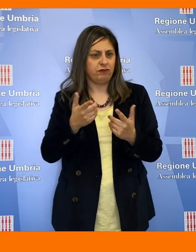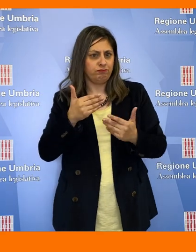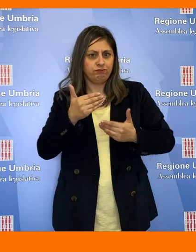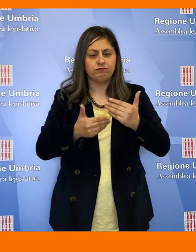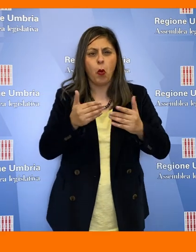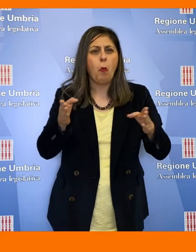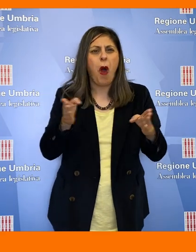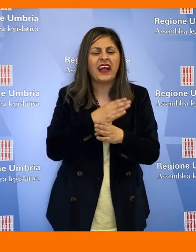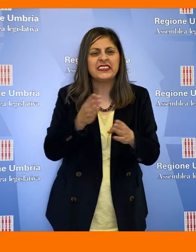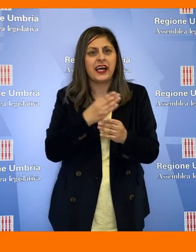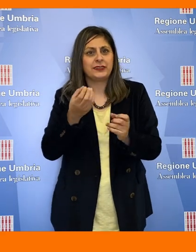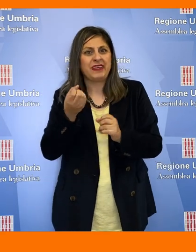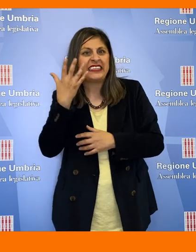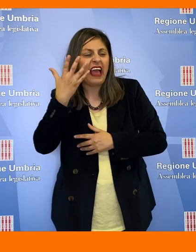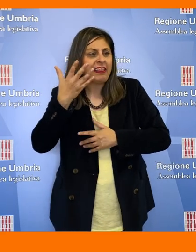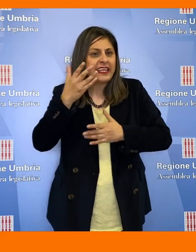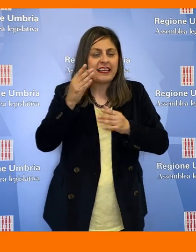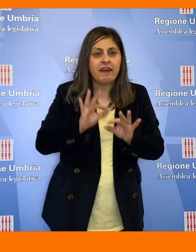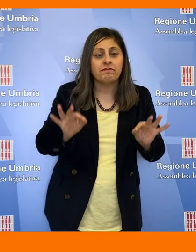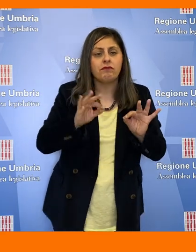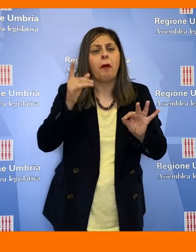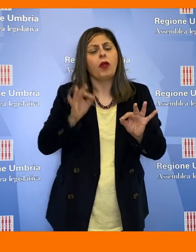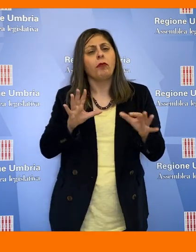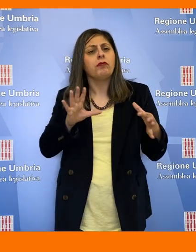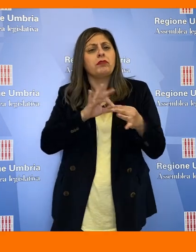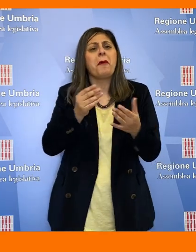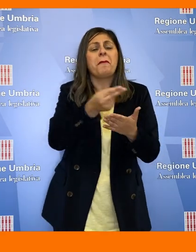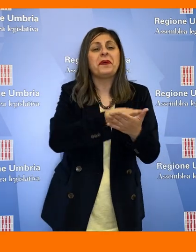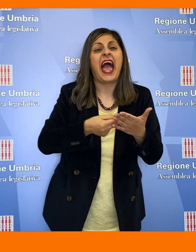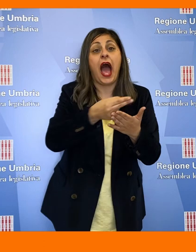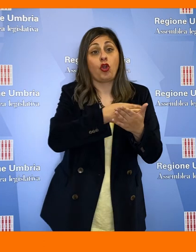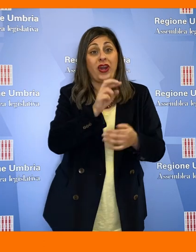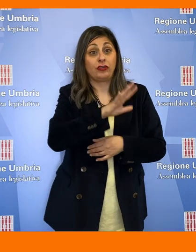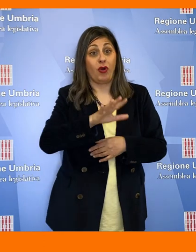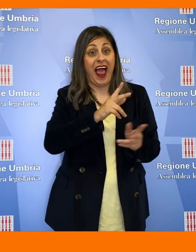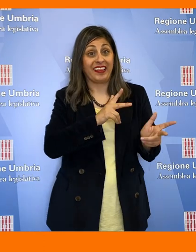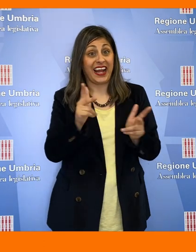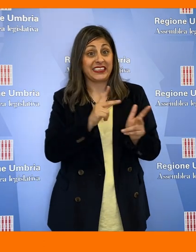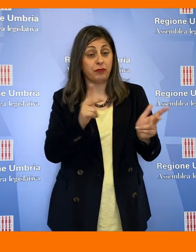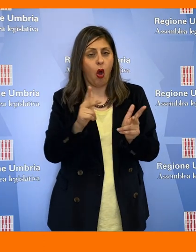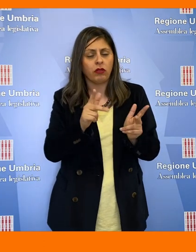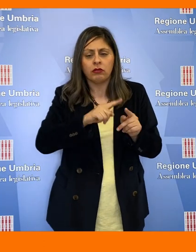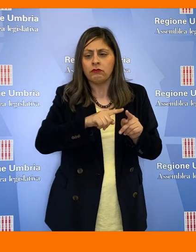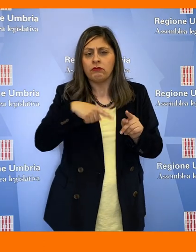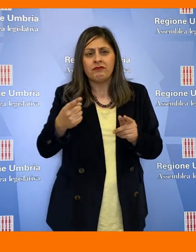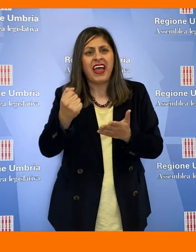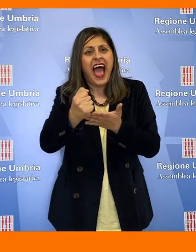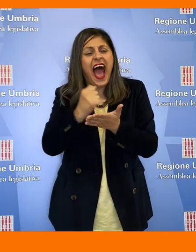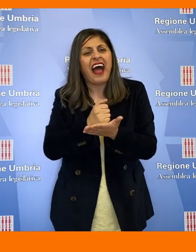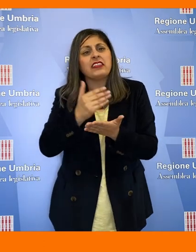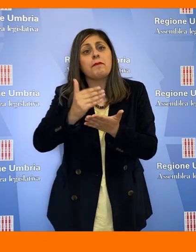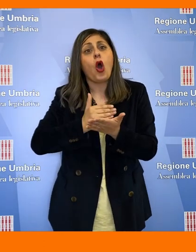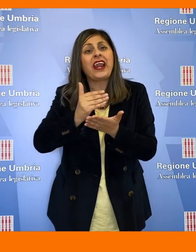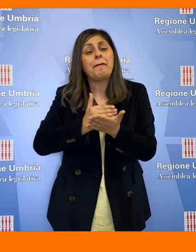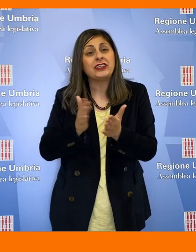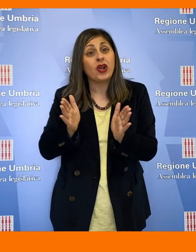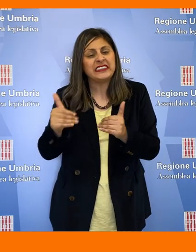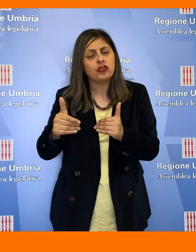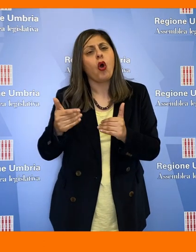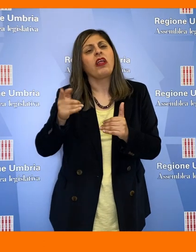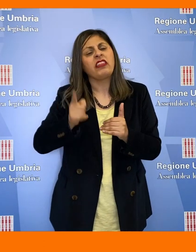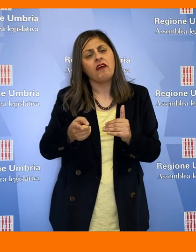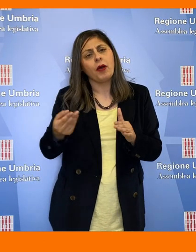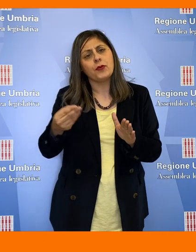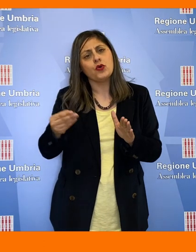in sintonia con l'attuale piano regionale dei trasporti e che potrà trovare conferma ed ampliamento nei successivi atti di programmazione del